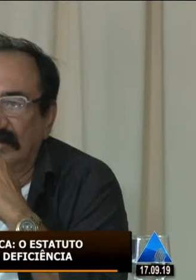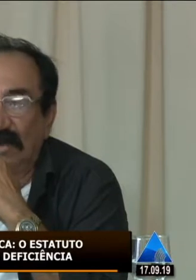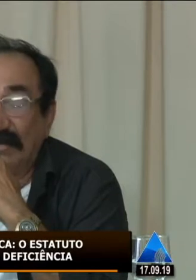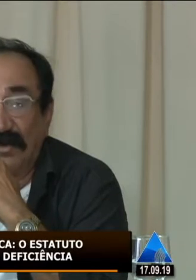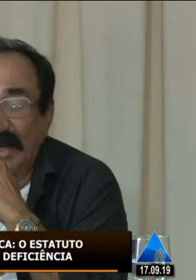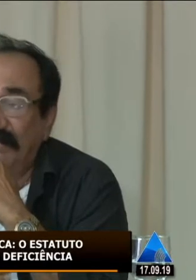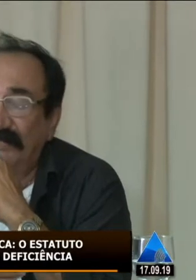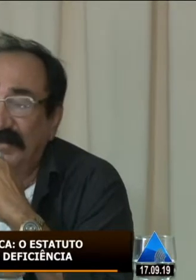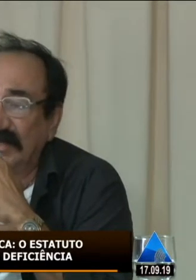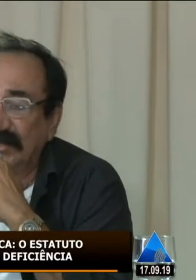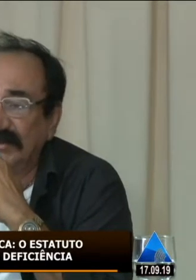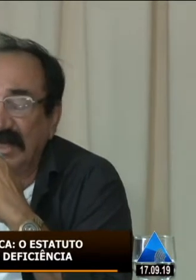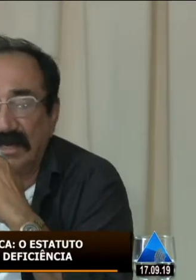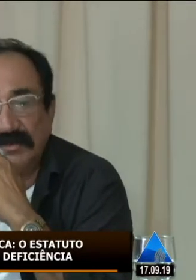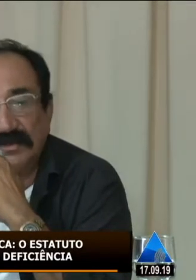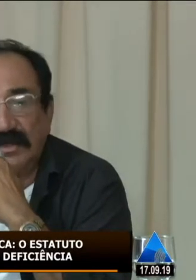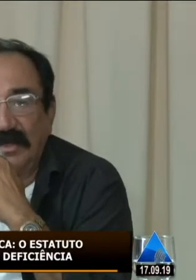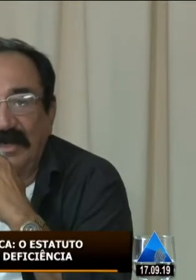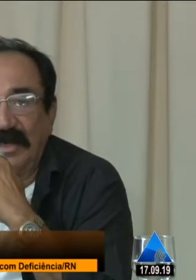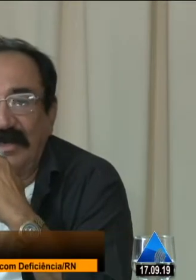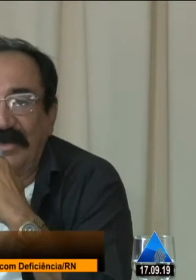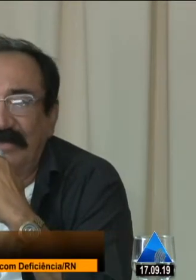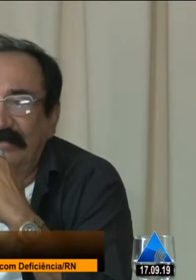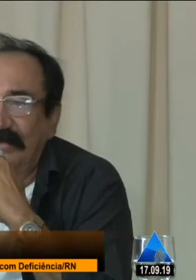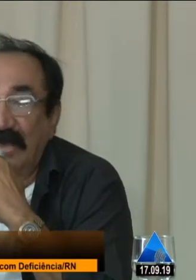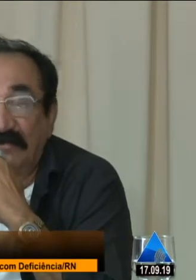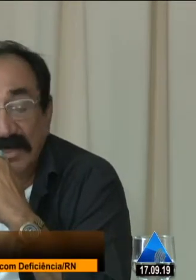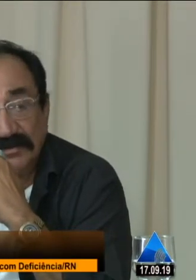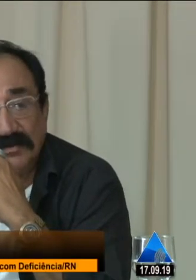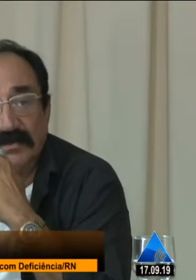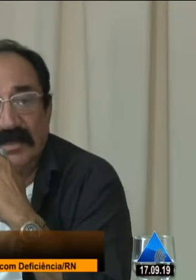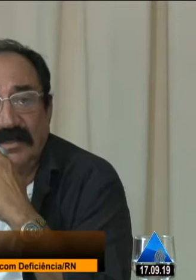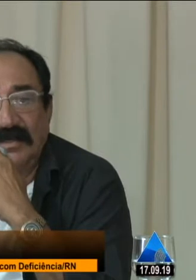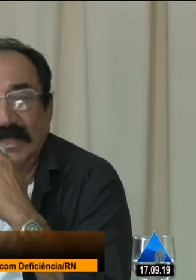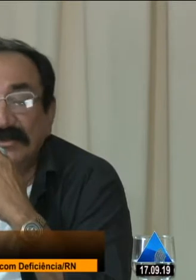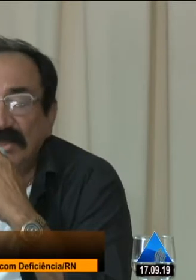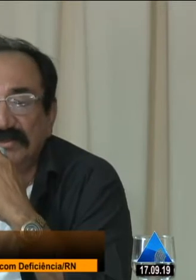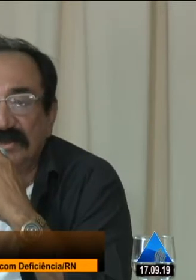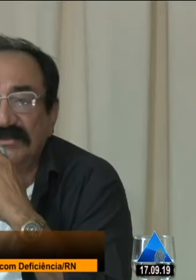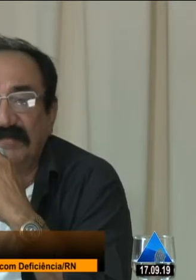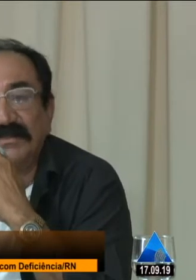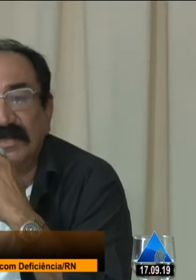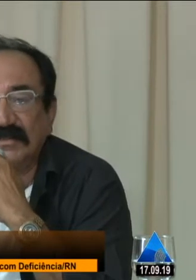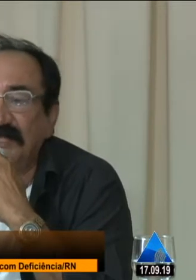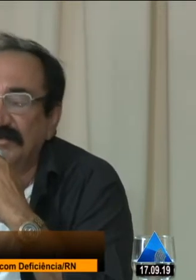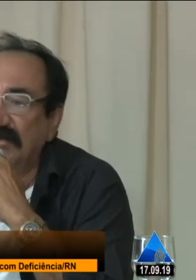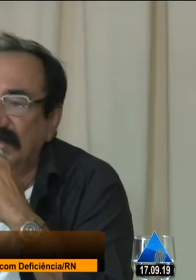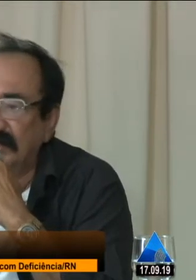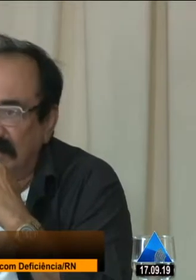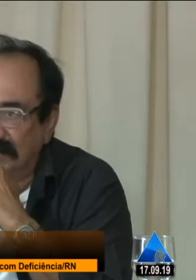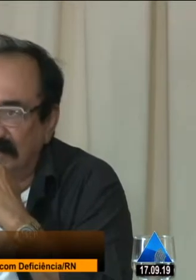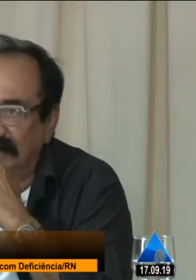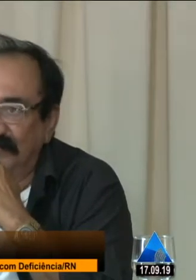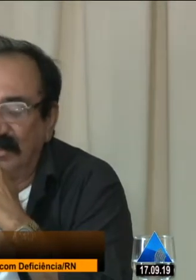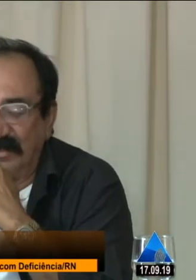buscando colaborar para que nós tenhamos avanços nas questões de pertinência da pessoa com